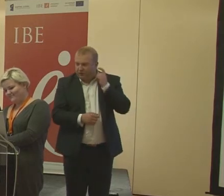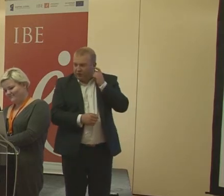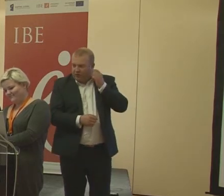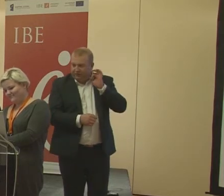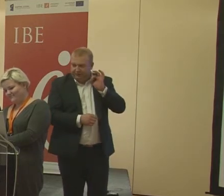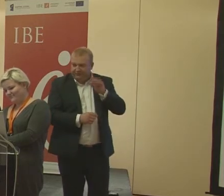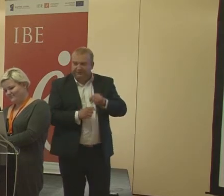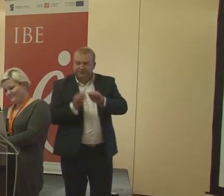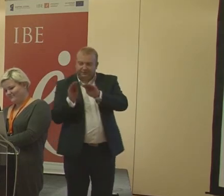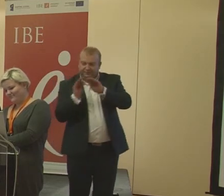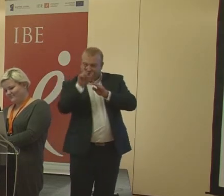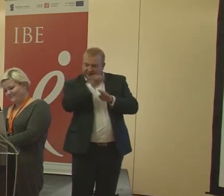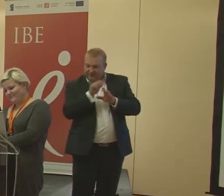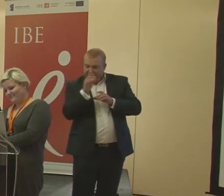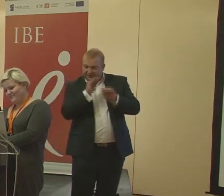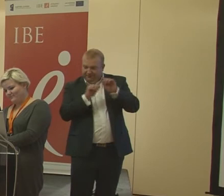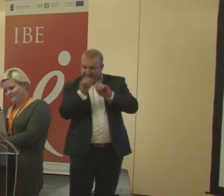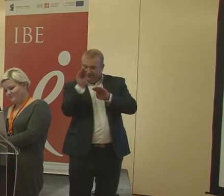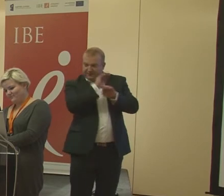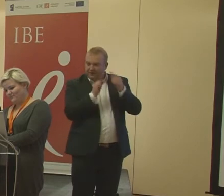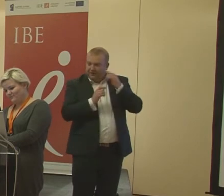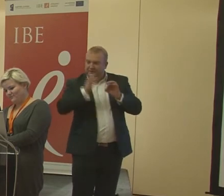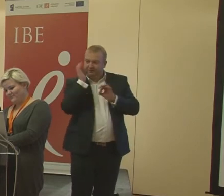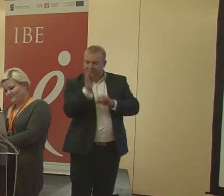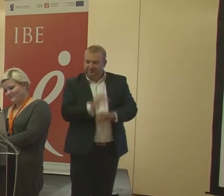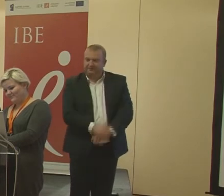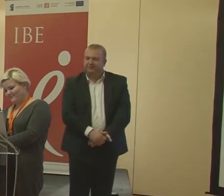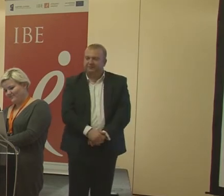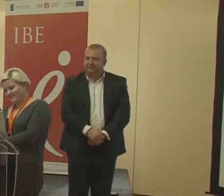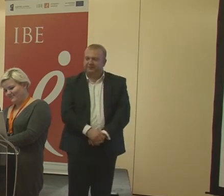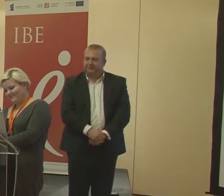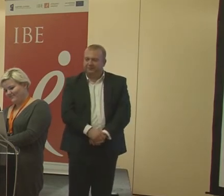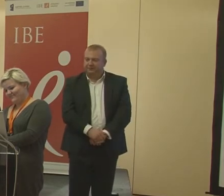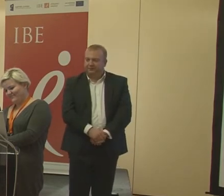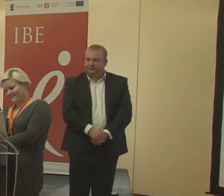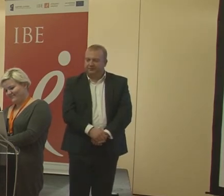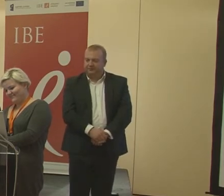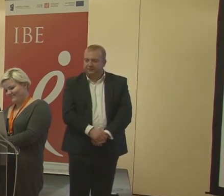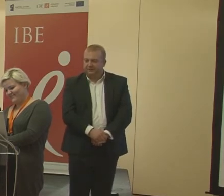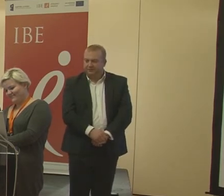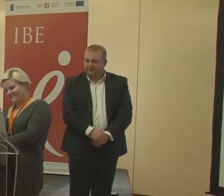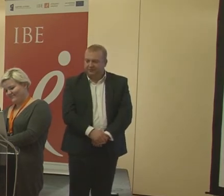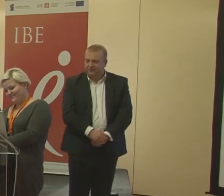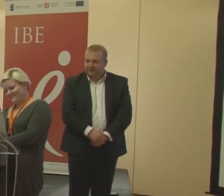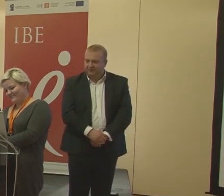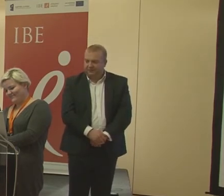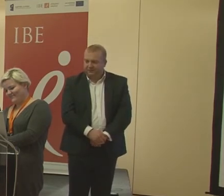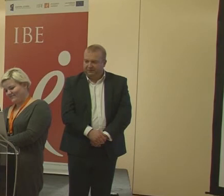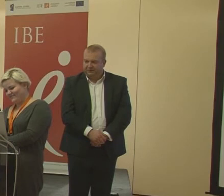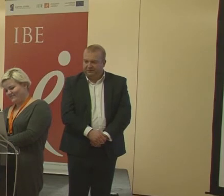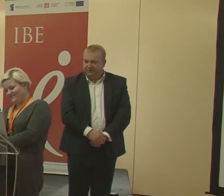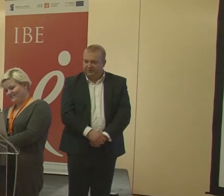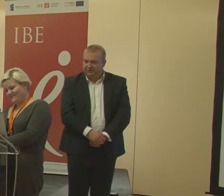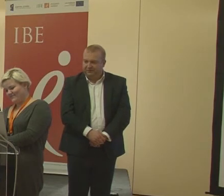Prawo, zobaczmy. Czy jest drugie ucho? Takie. Teraz postaram się namalować